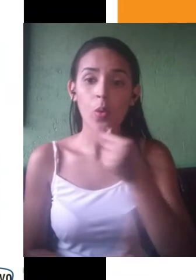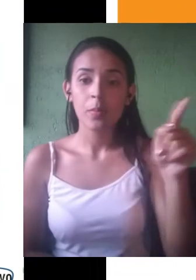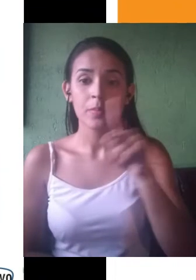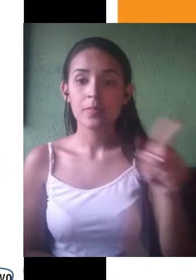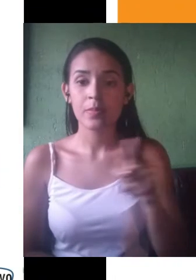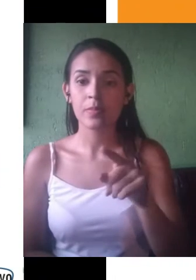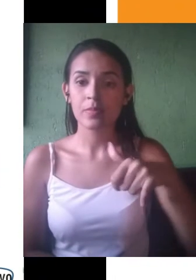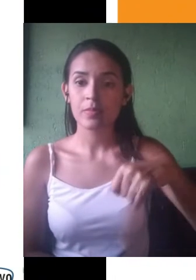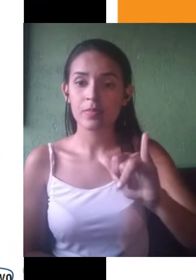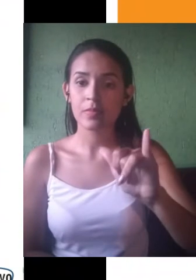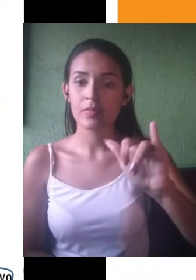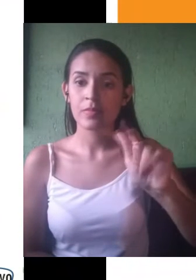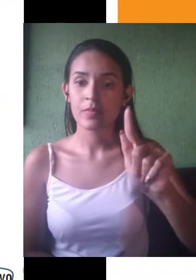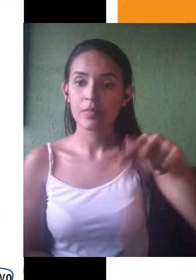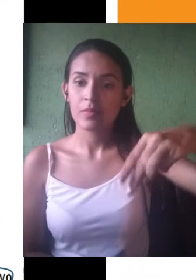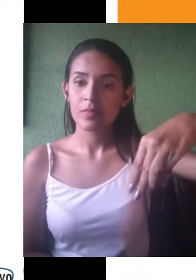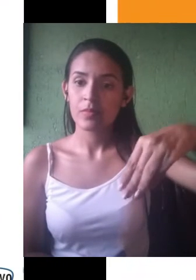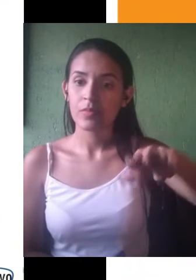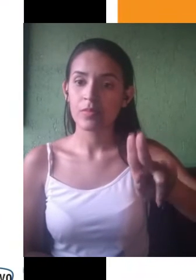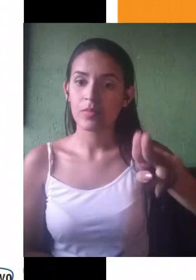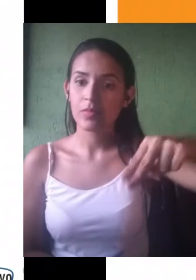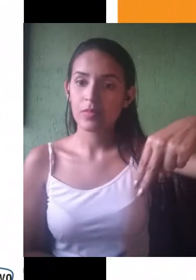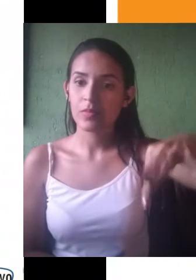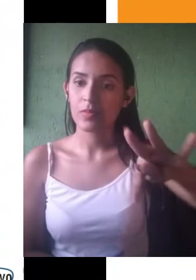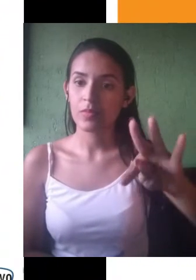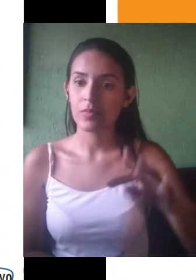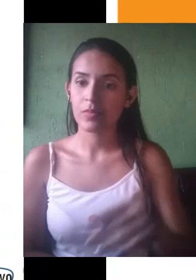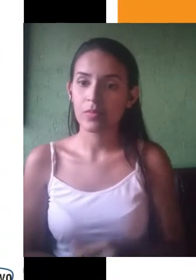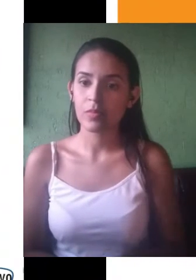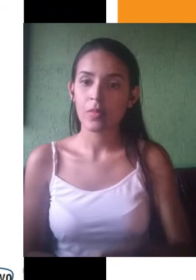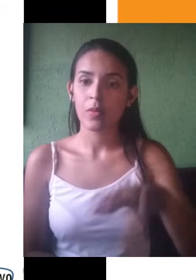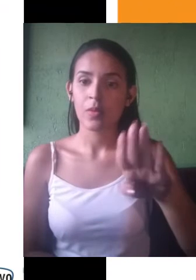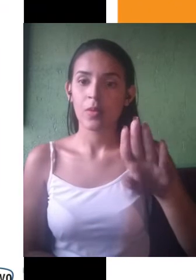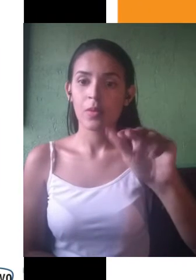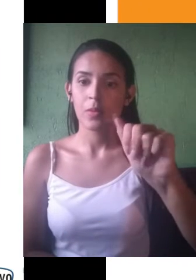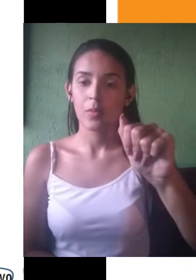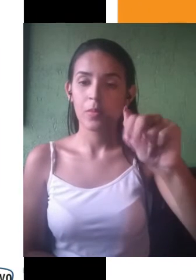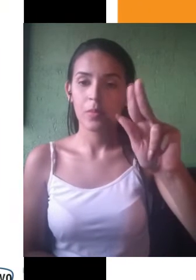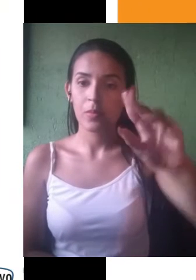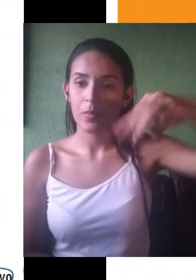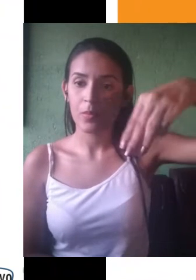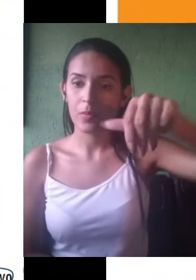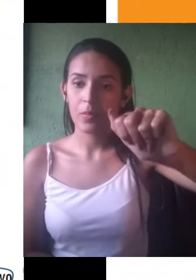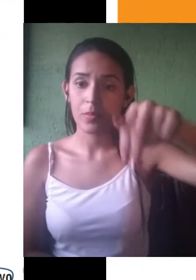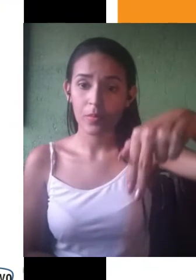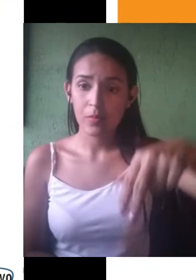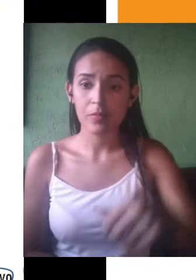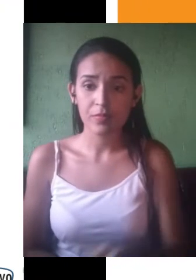líquida, que se relaciona com essa temática, porque ele fala da fragmentação do indivíduo, ele fala do enfraquecimento das